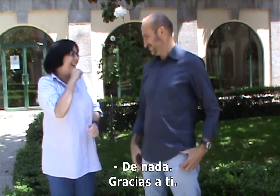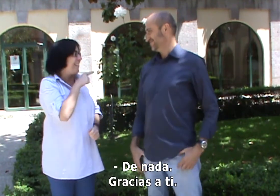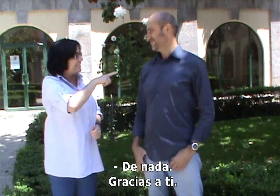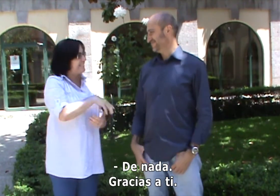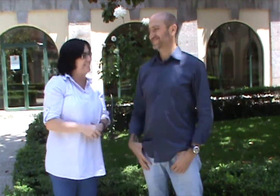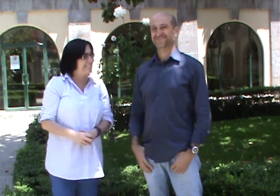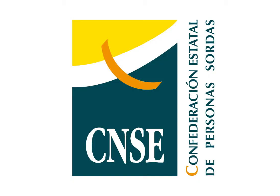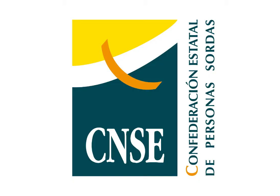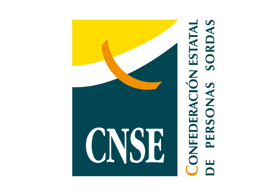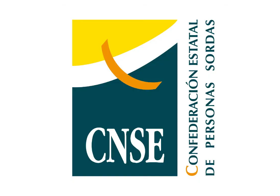nada, gracias a ti.